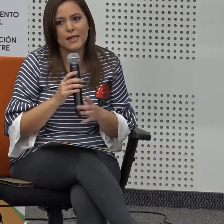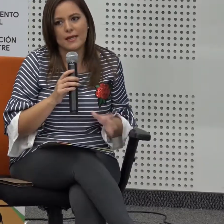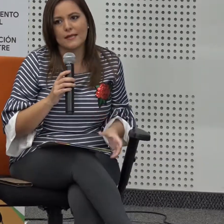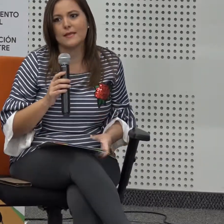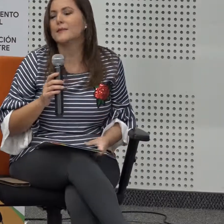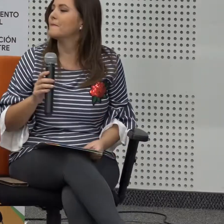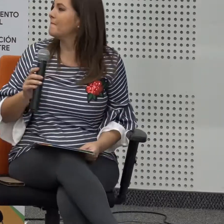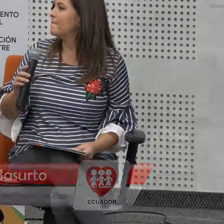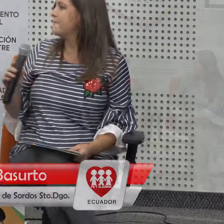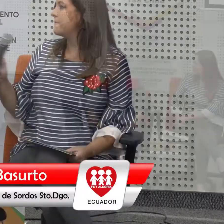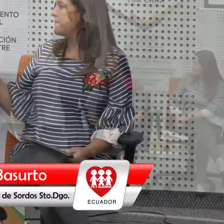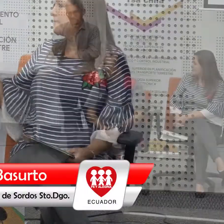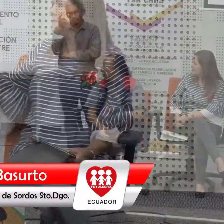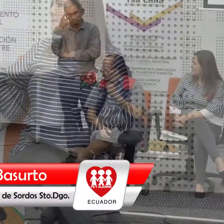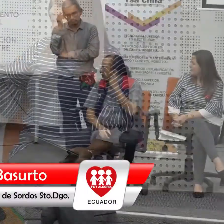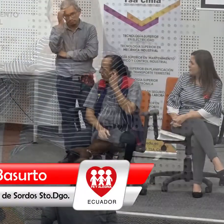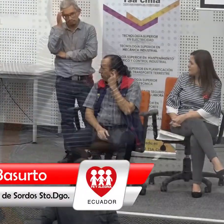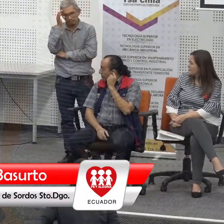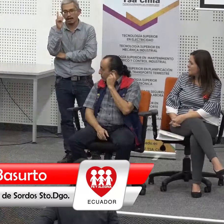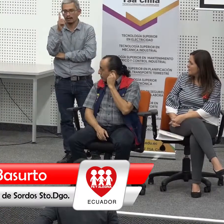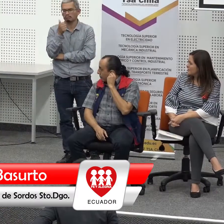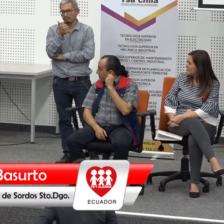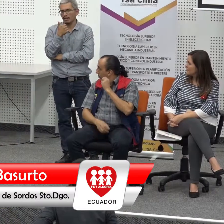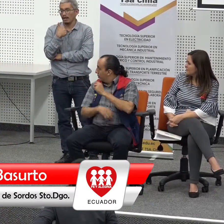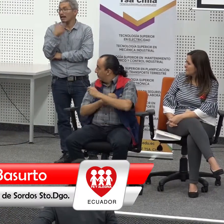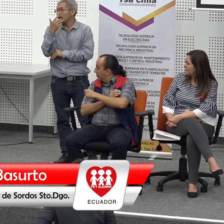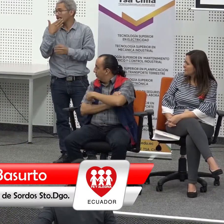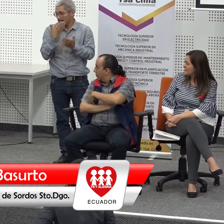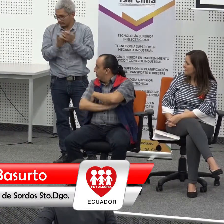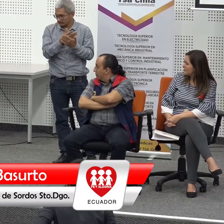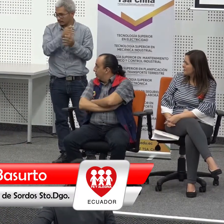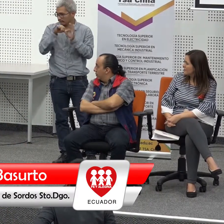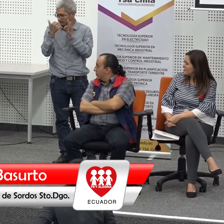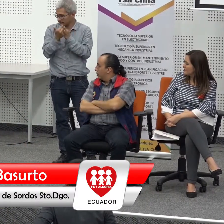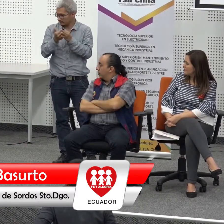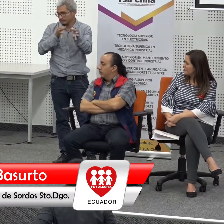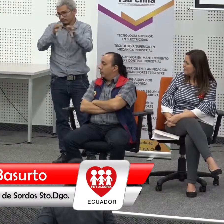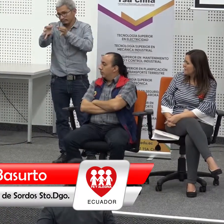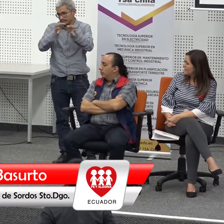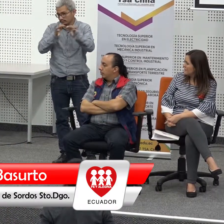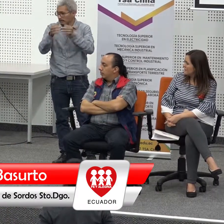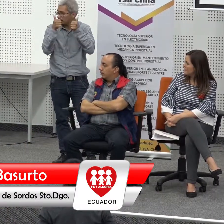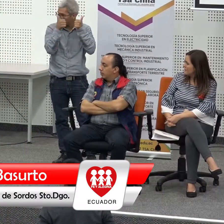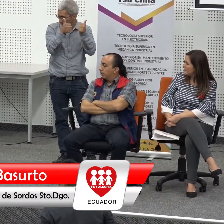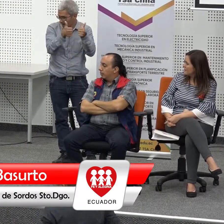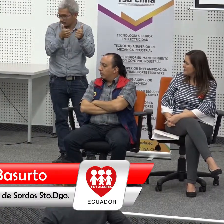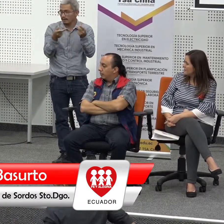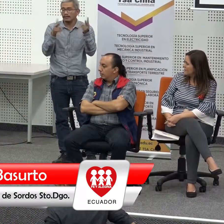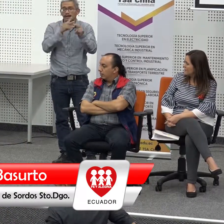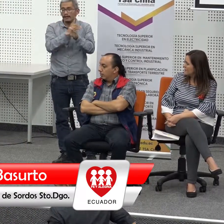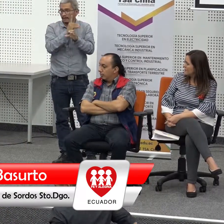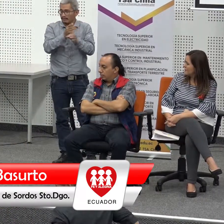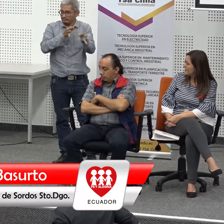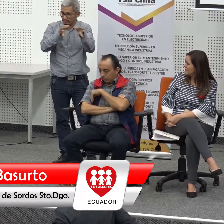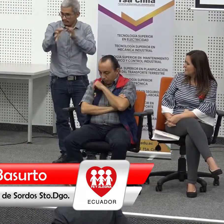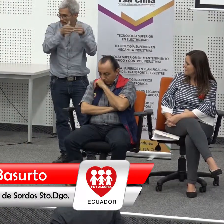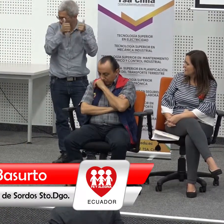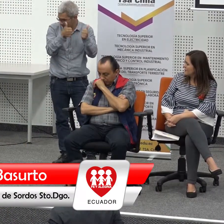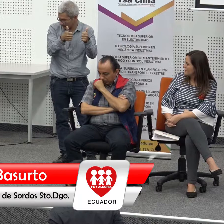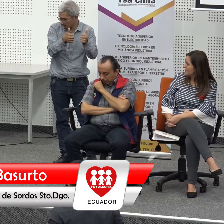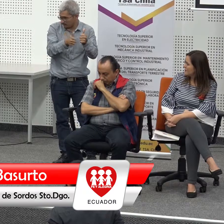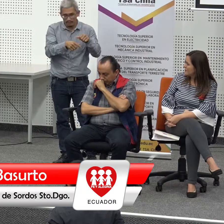muchísimas gracias muy interesante lo que estoy viendo ahora realmente me ha puesto a pensar felicitar a fe y alegría